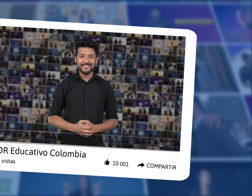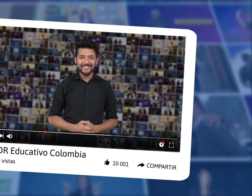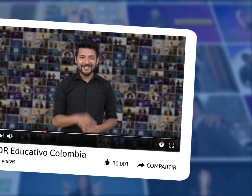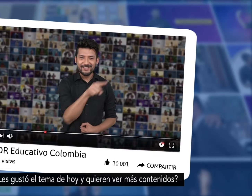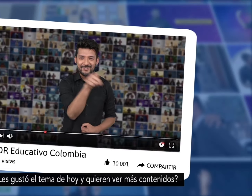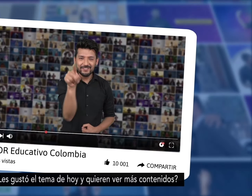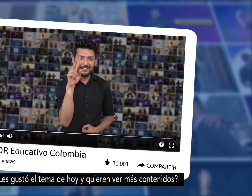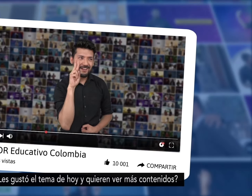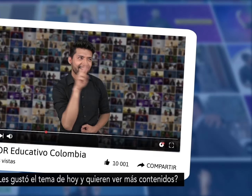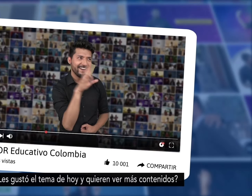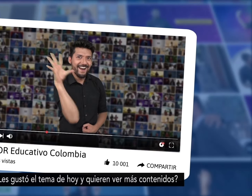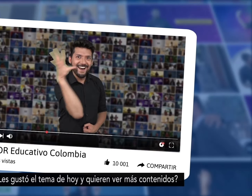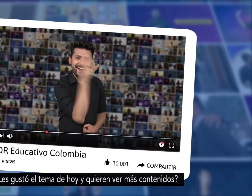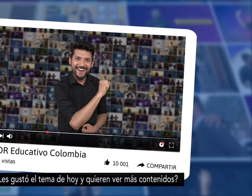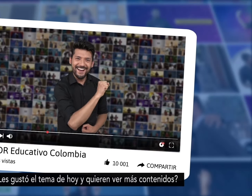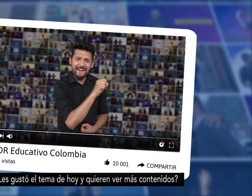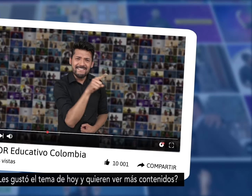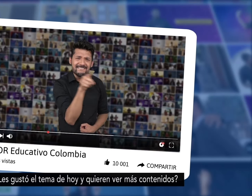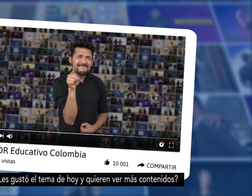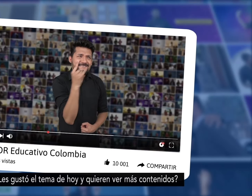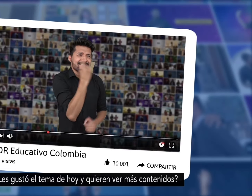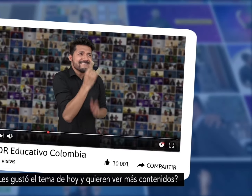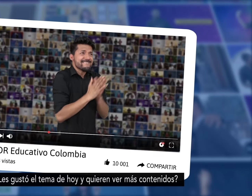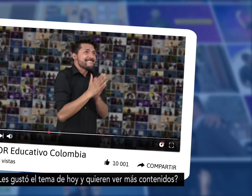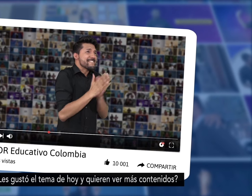les gustó el tema de hoy y quieren ver más contenidos